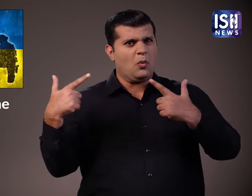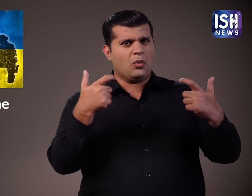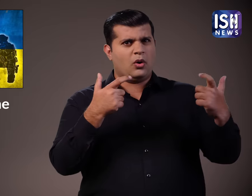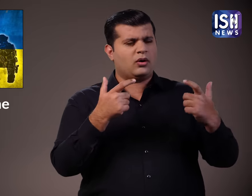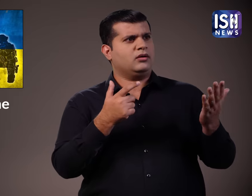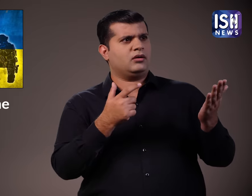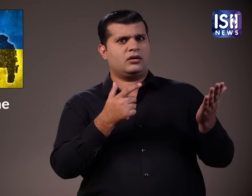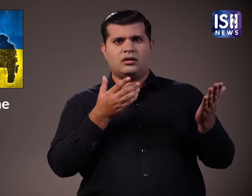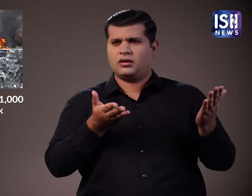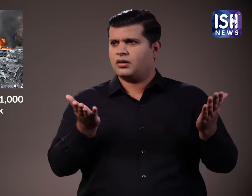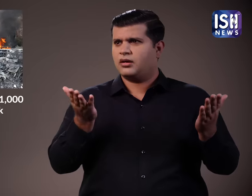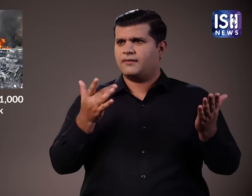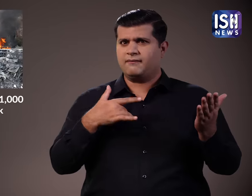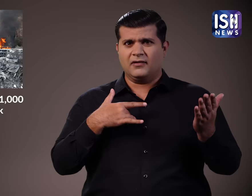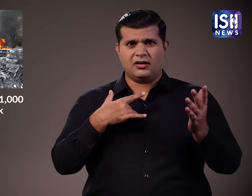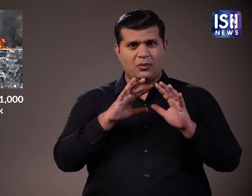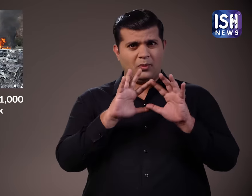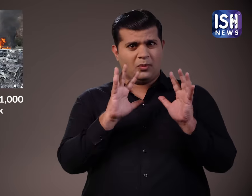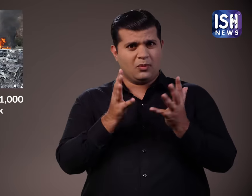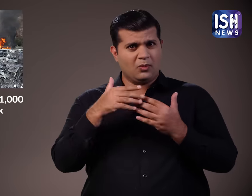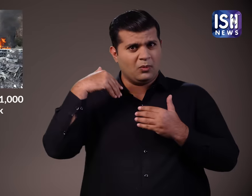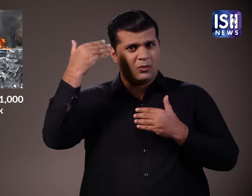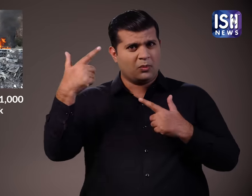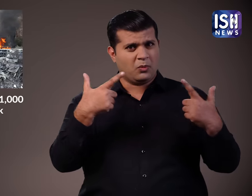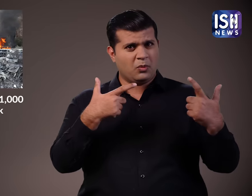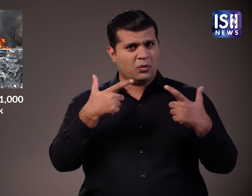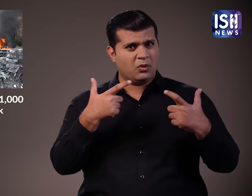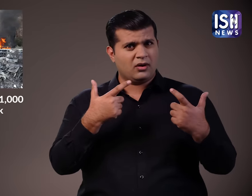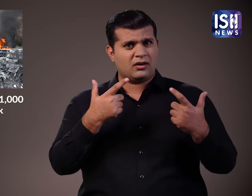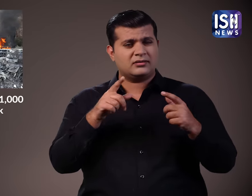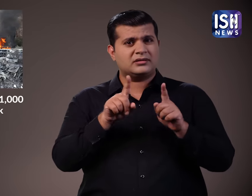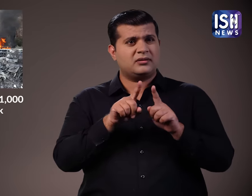अब इस्राइल क्या ये तीसरे विश्वयुद की शुरुआत है